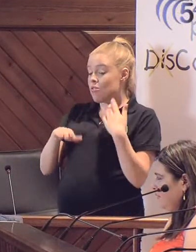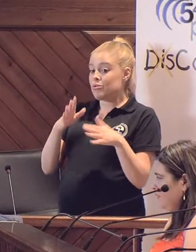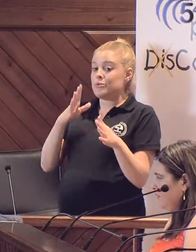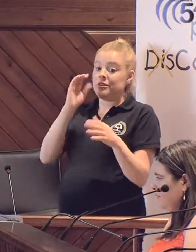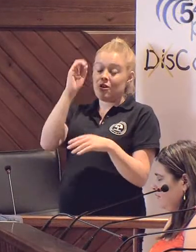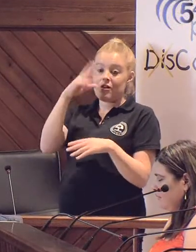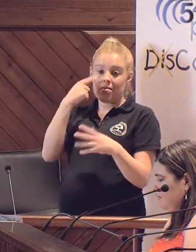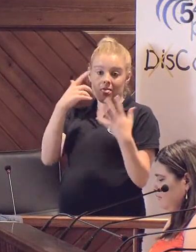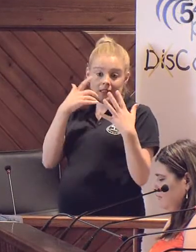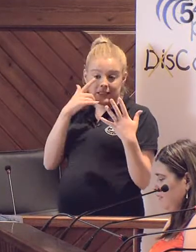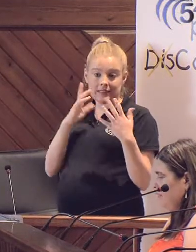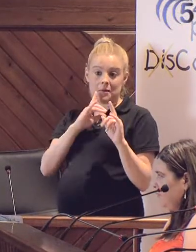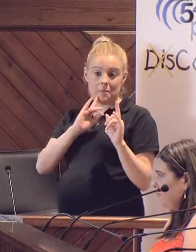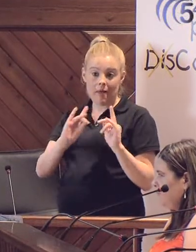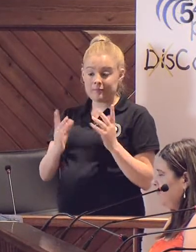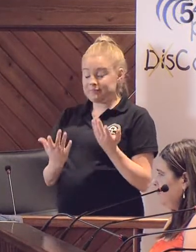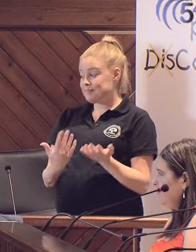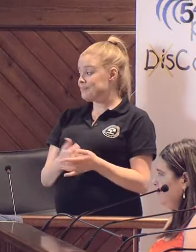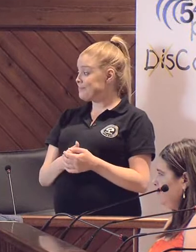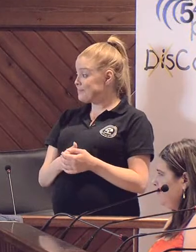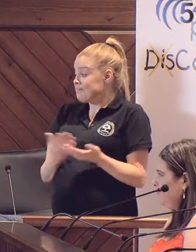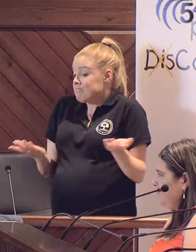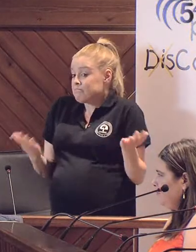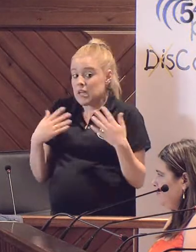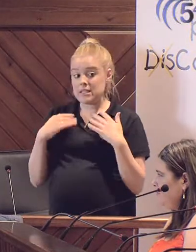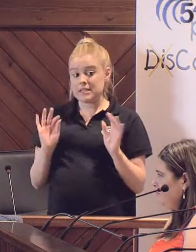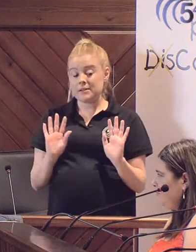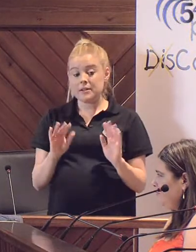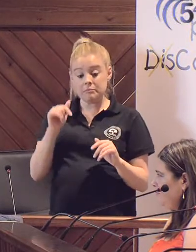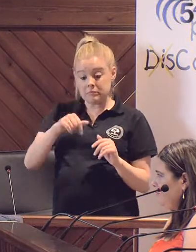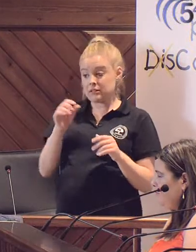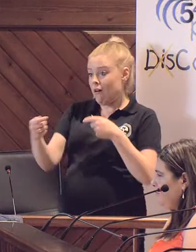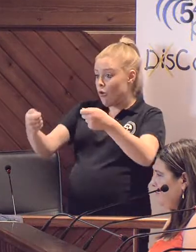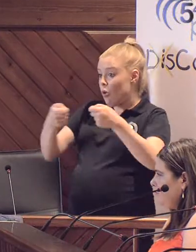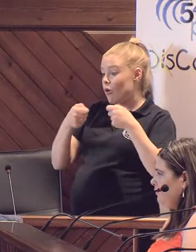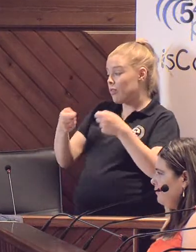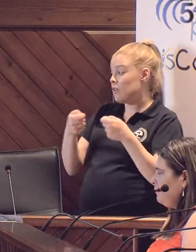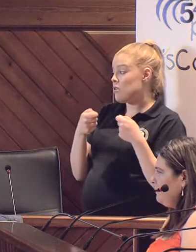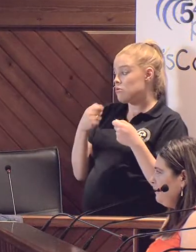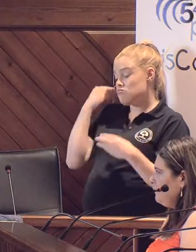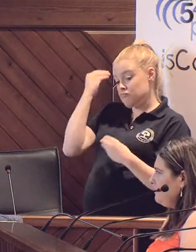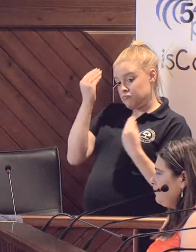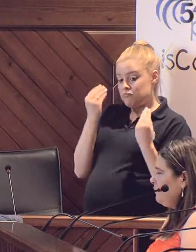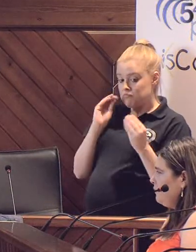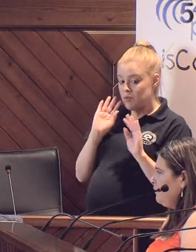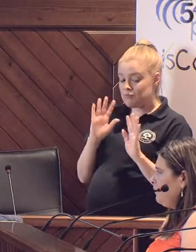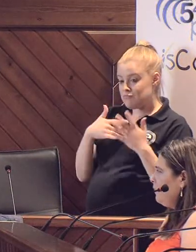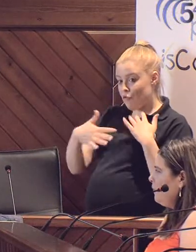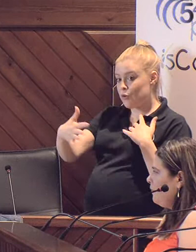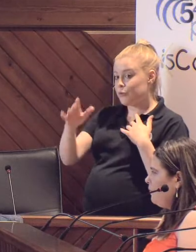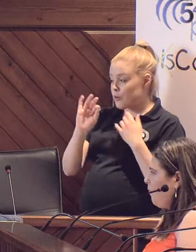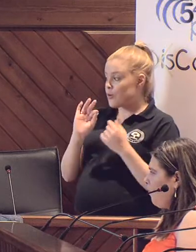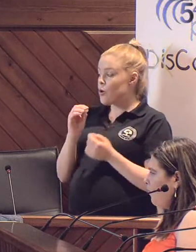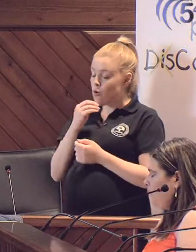para vosotros, para nosotros y para la gente que participe. Así que, mientras haya esta coordinación, yo le auguro un futuro